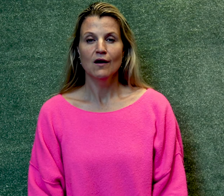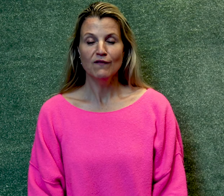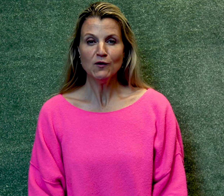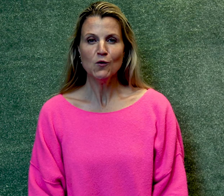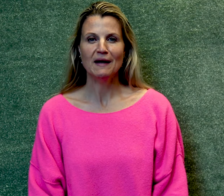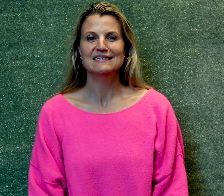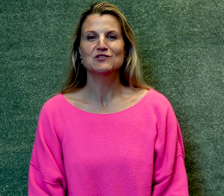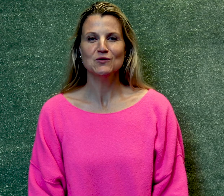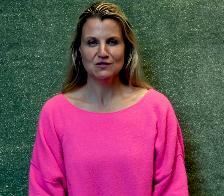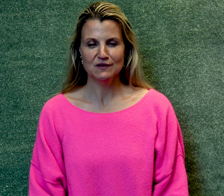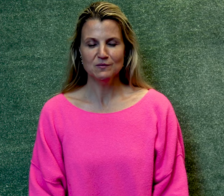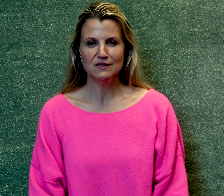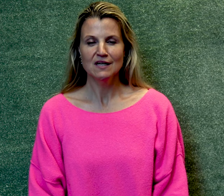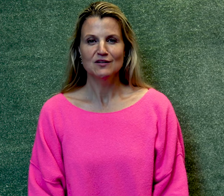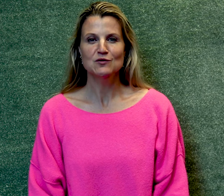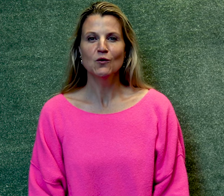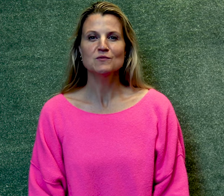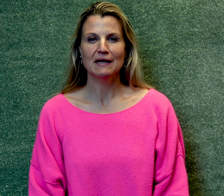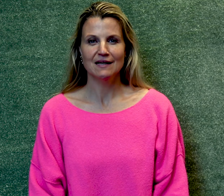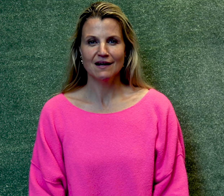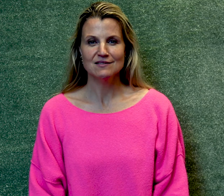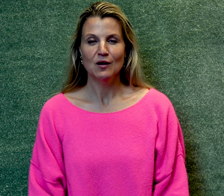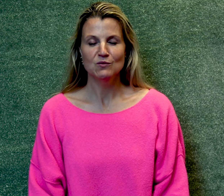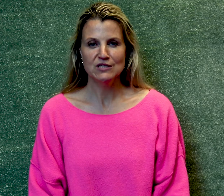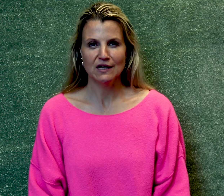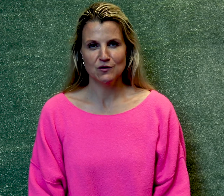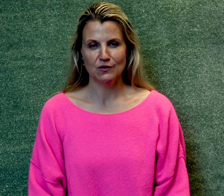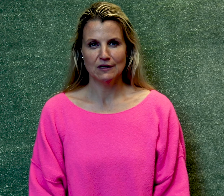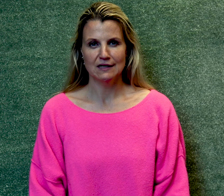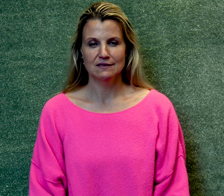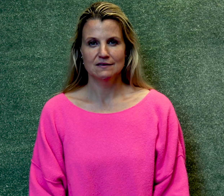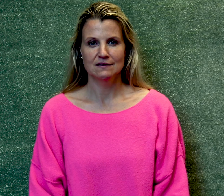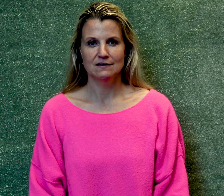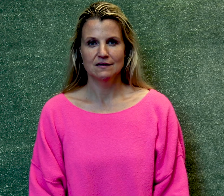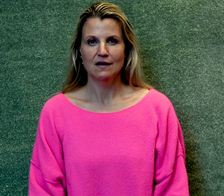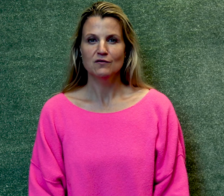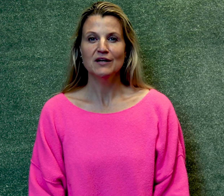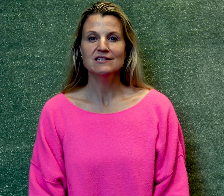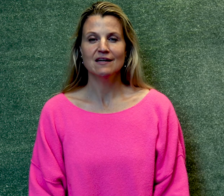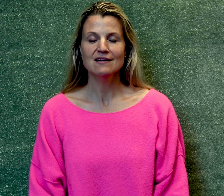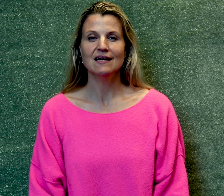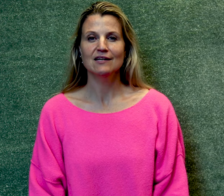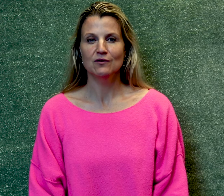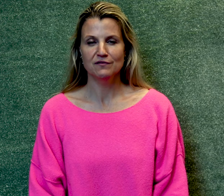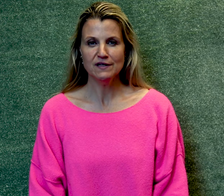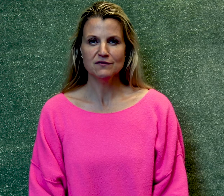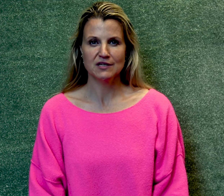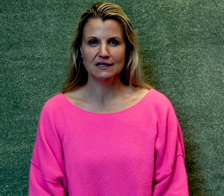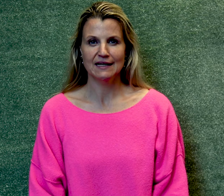Welkom bij het instructiefilmpje dat hoort bij de kaart muziek uit de keukenlaar. Voor deze kaart ga ik jullie vier verschillende